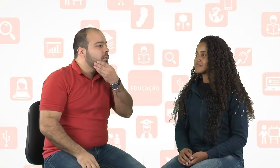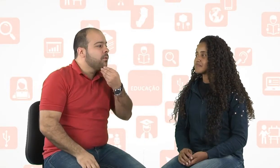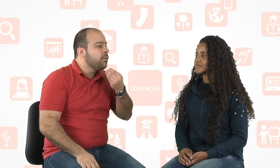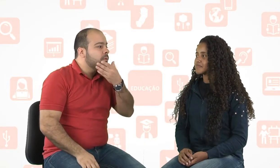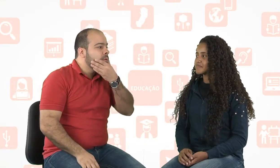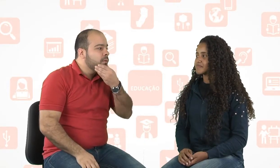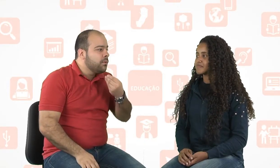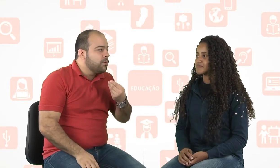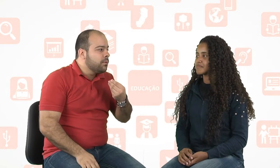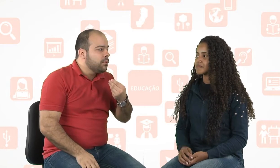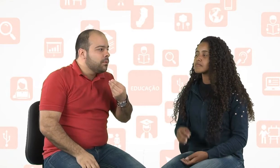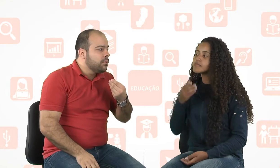Então, sinal de homem.